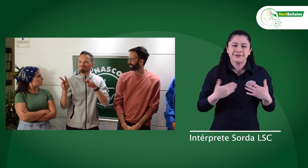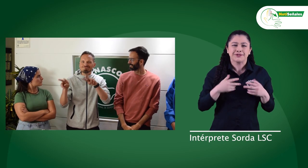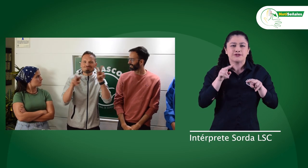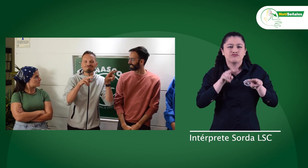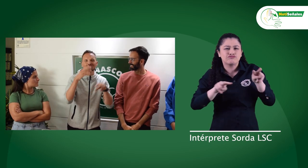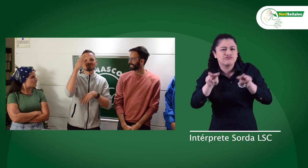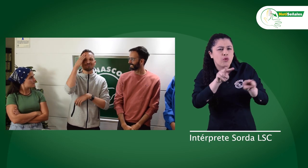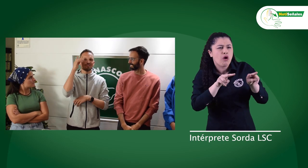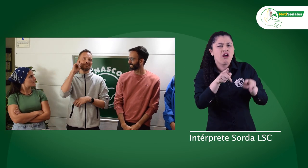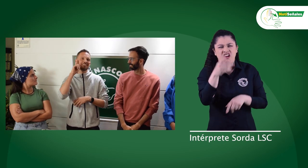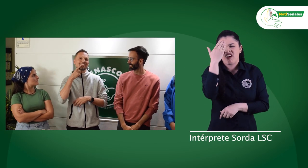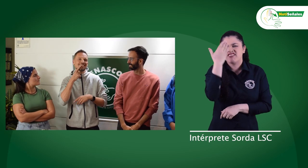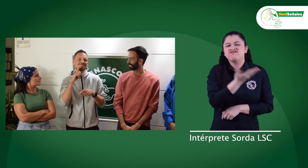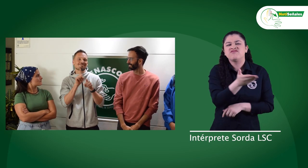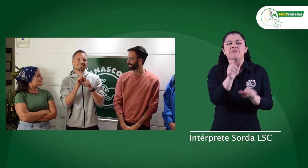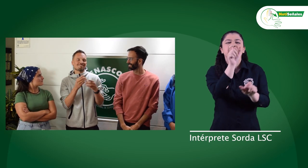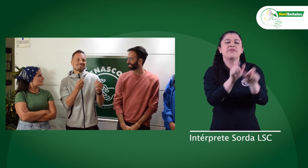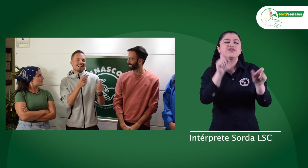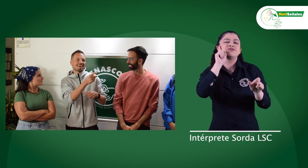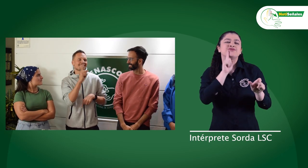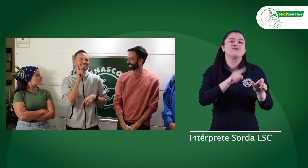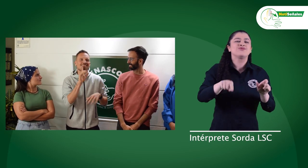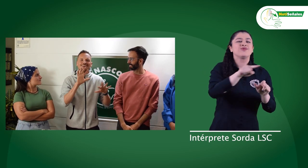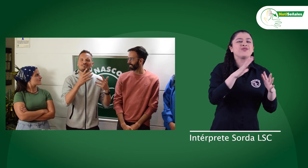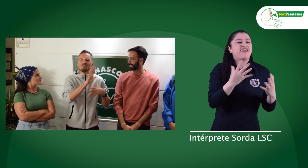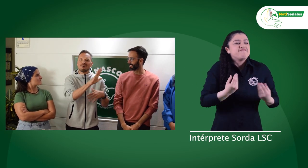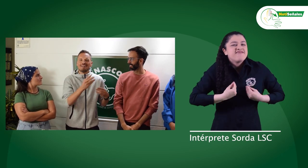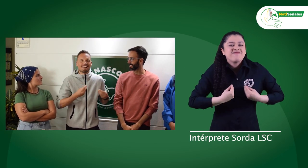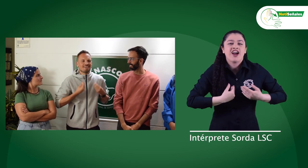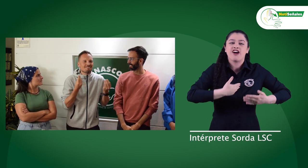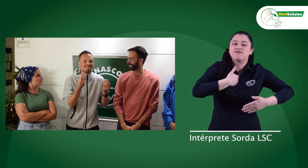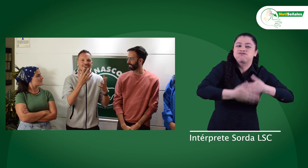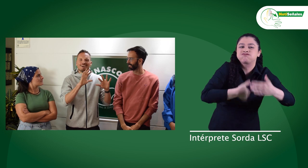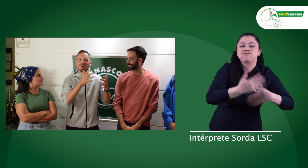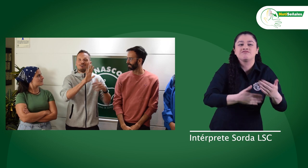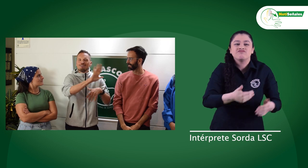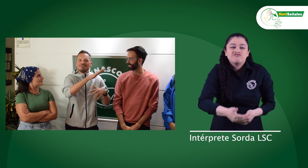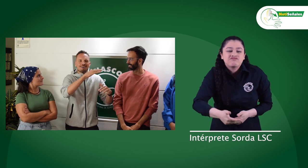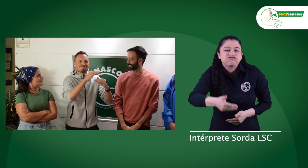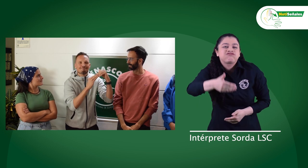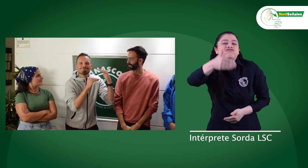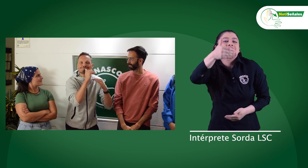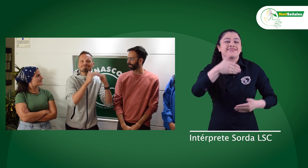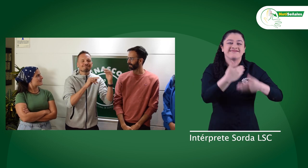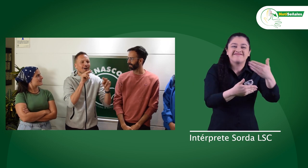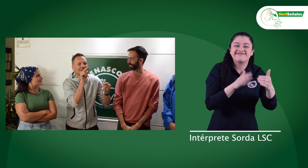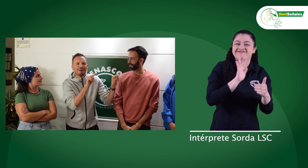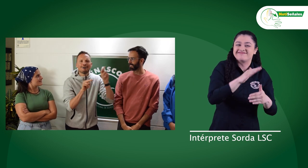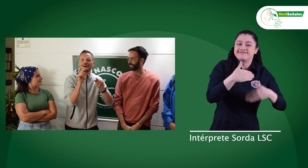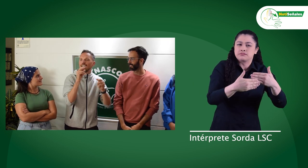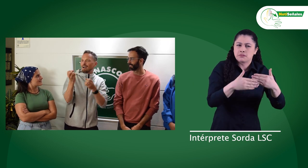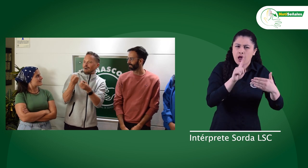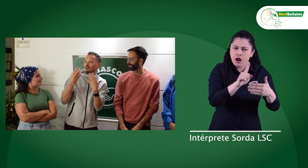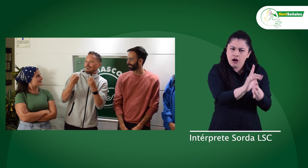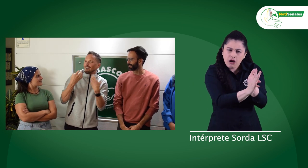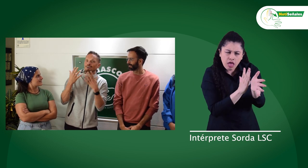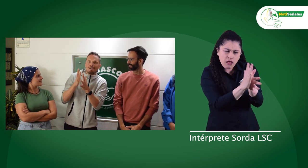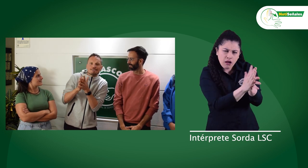Estoy muy contento por conocer las experiencias que me han contado de personas sordas. Pero lo que más me impresionó